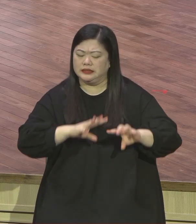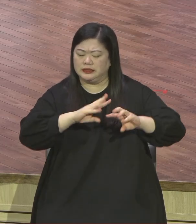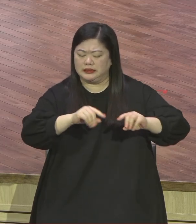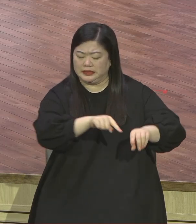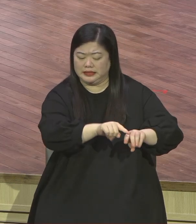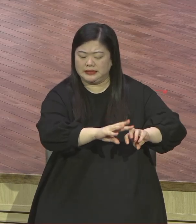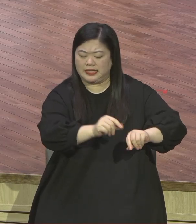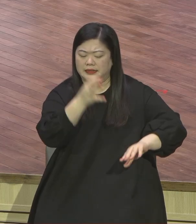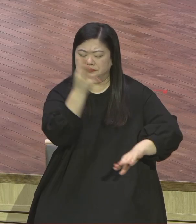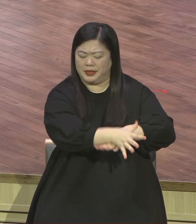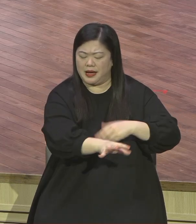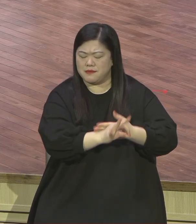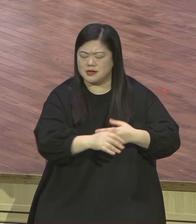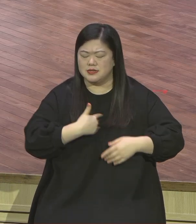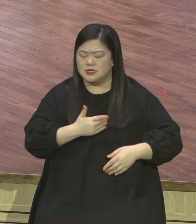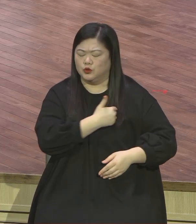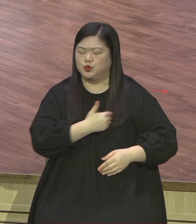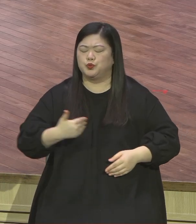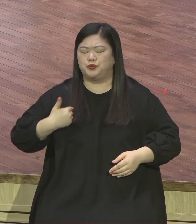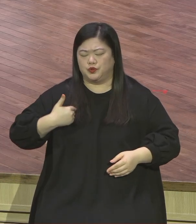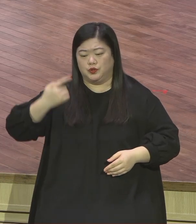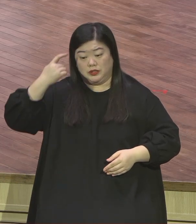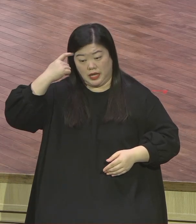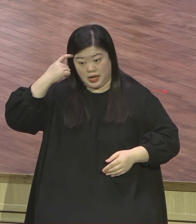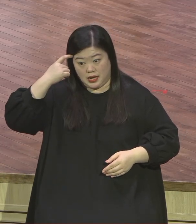소위를 팔아 그 밭을 샀느니라